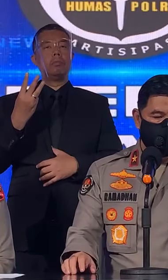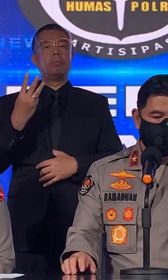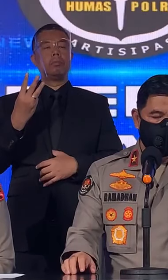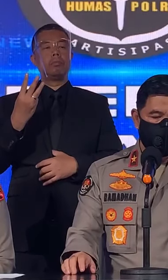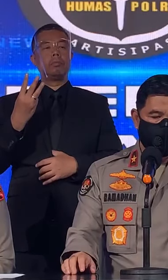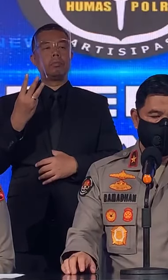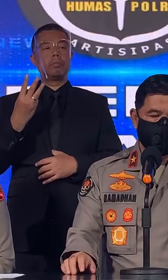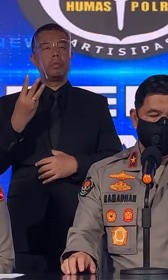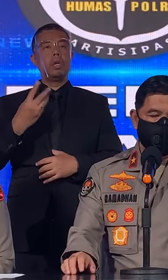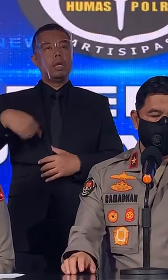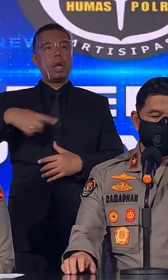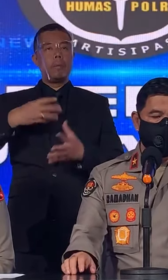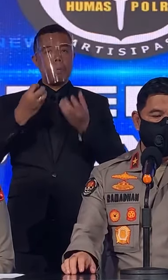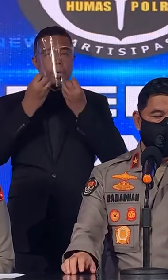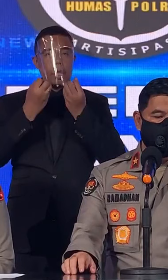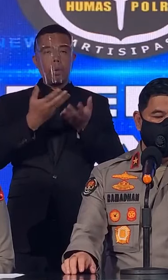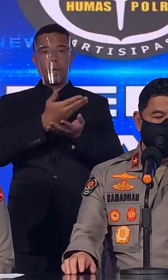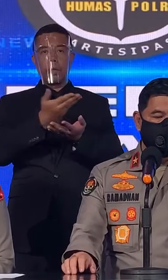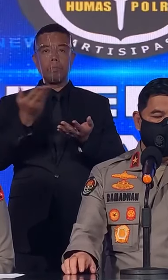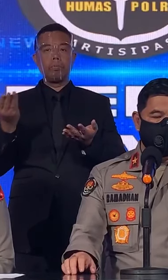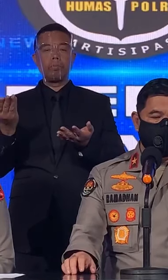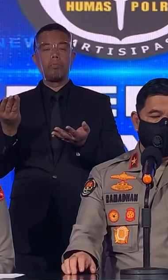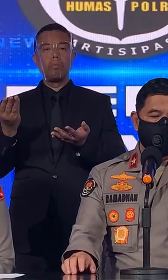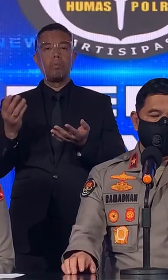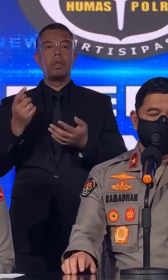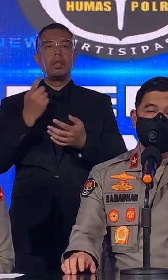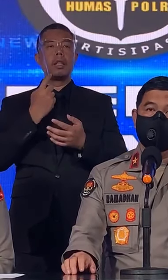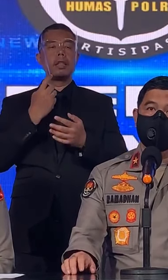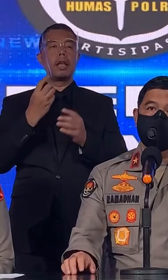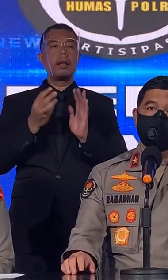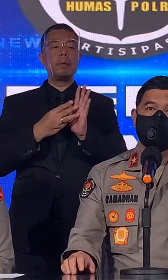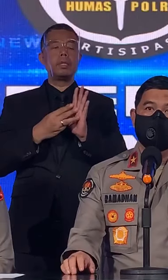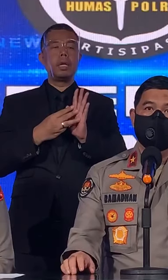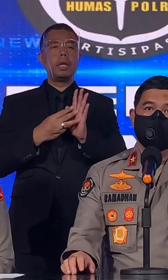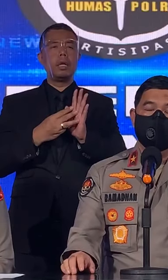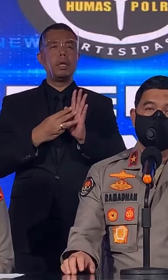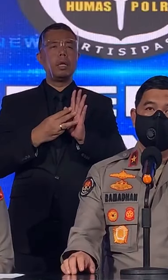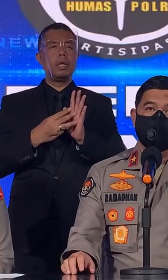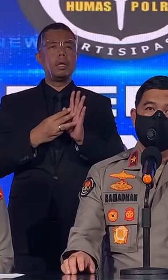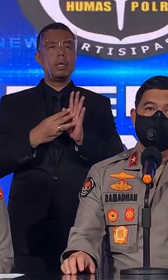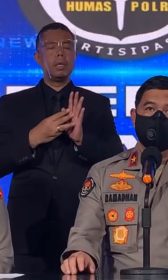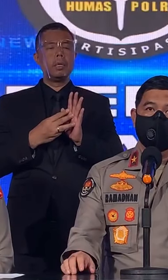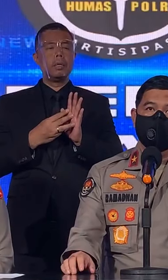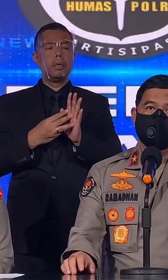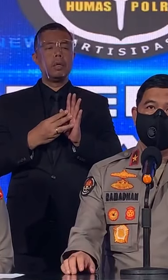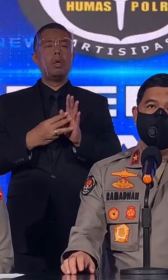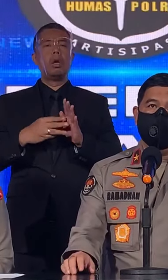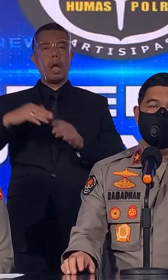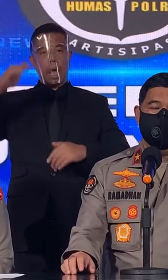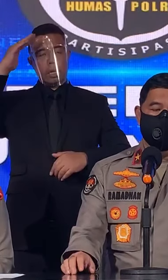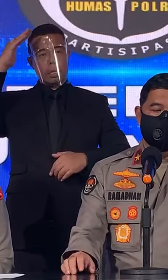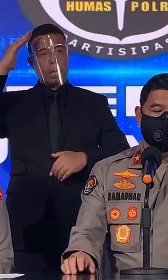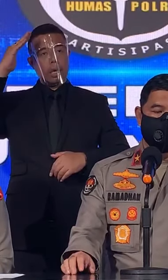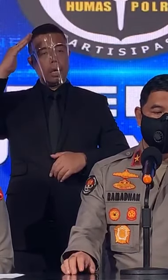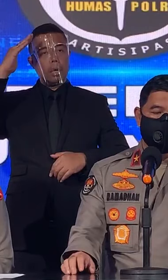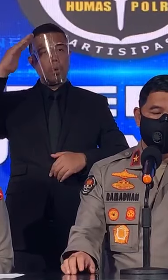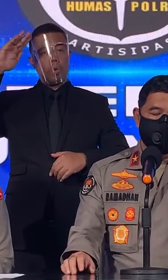Kami sampaikan juga terkait dengan Upacara